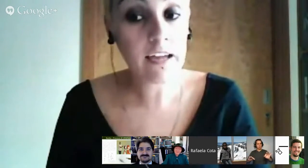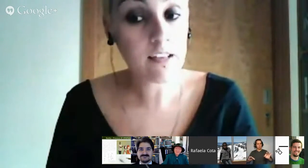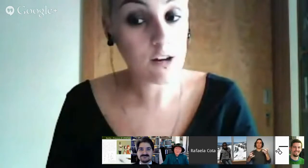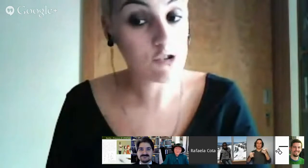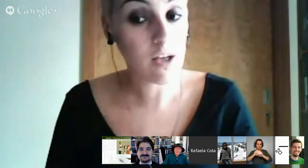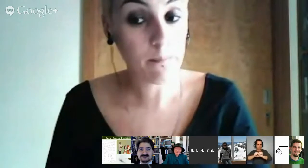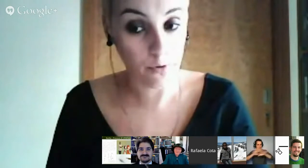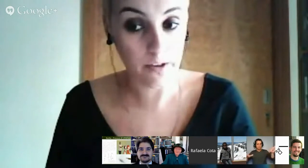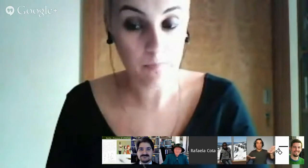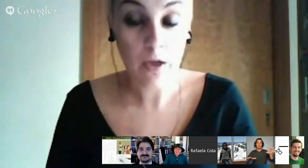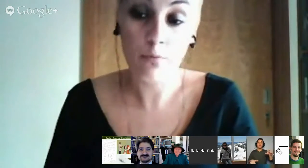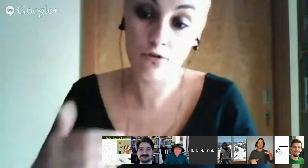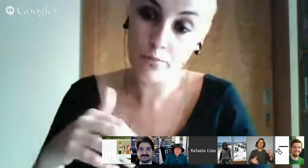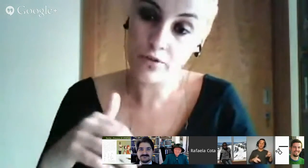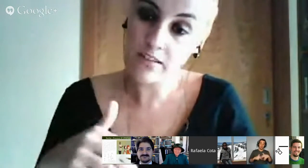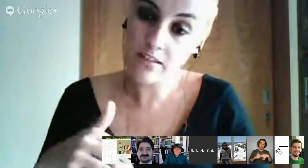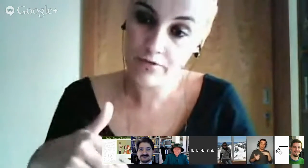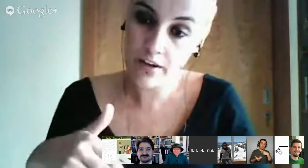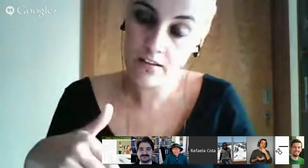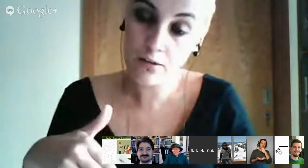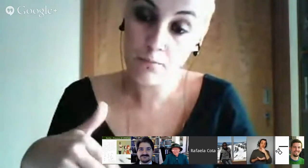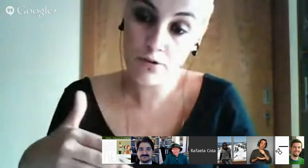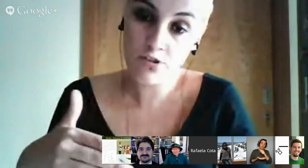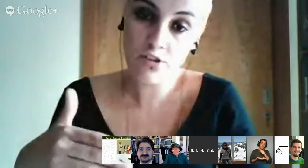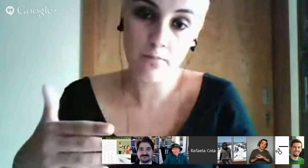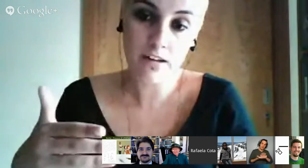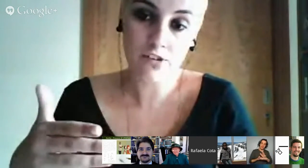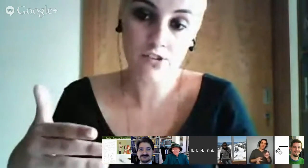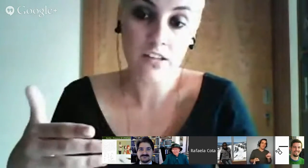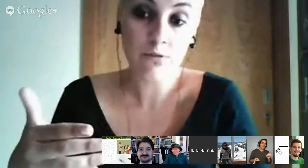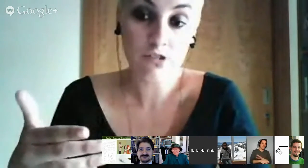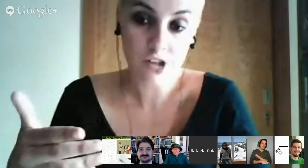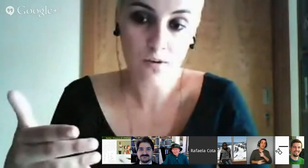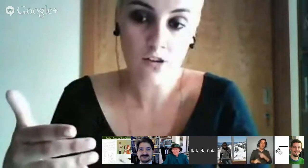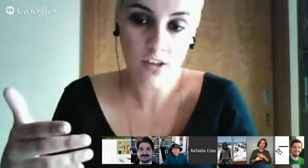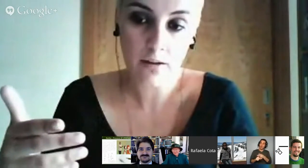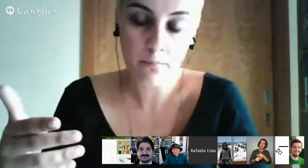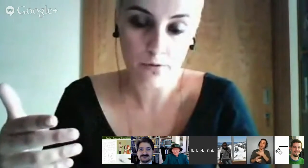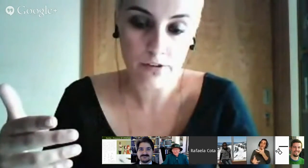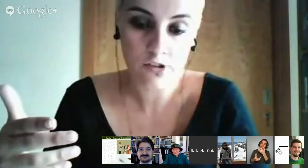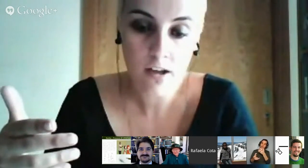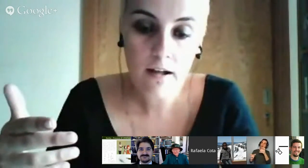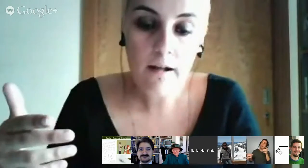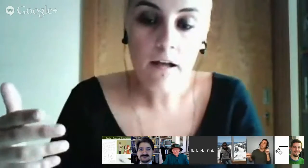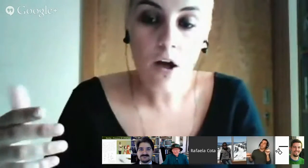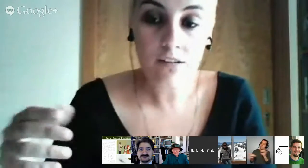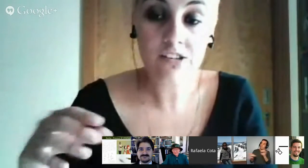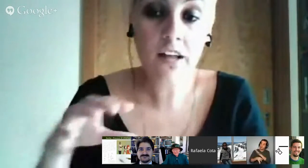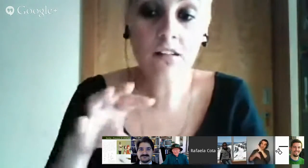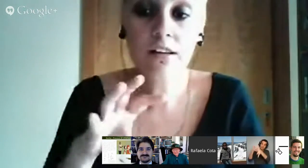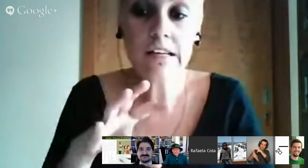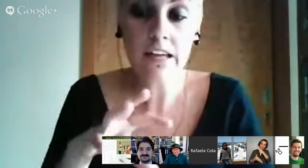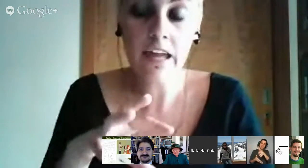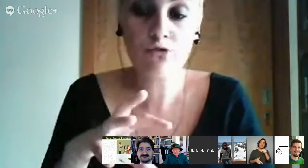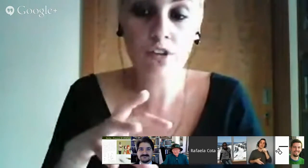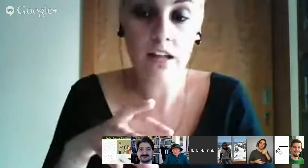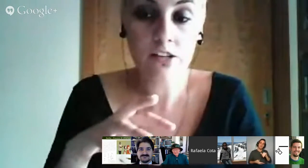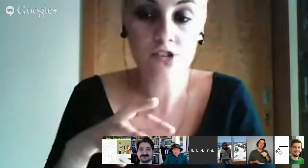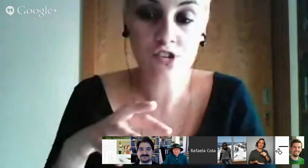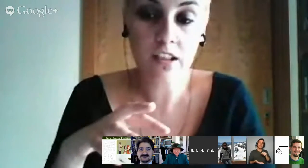ainda não está pronta porque só poderia ser feita depois das filmagens em língua gestual estarem prontas. ou seja, aquilo que é mostrado nestes